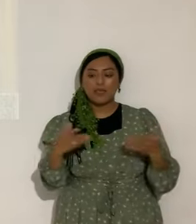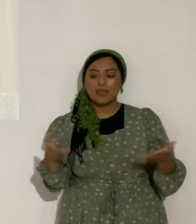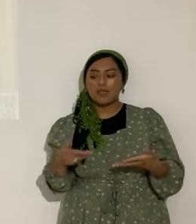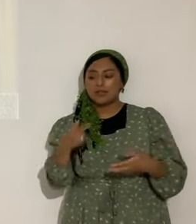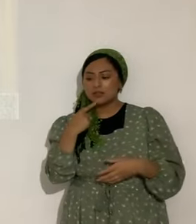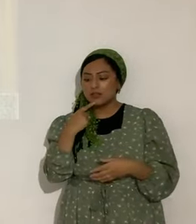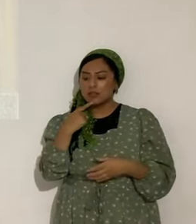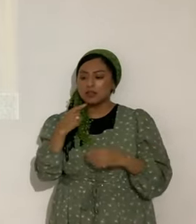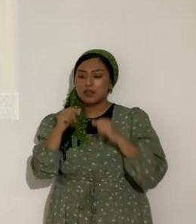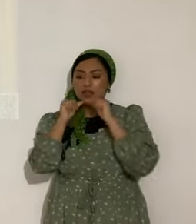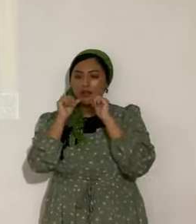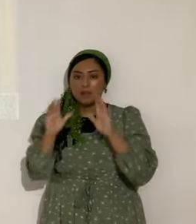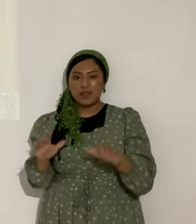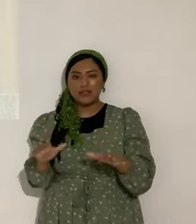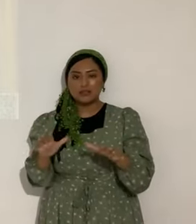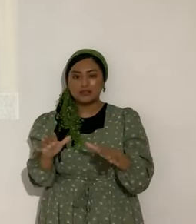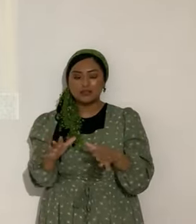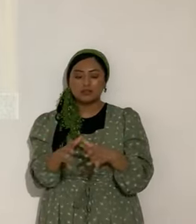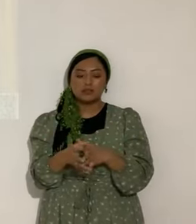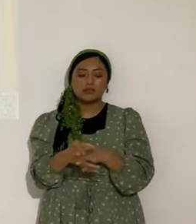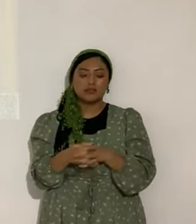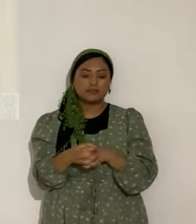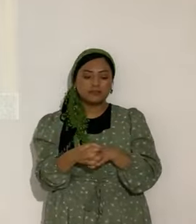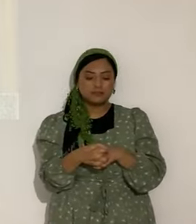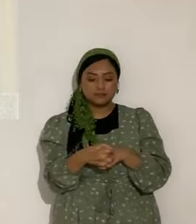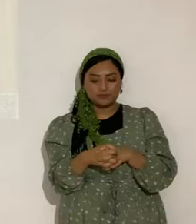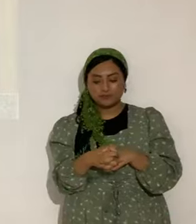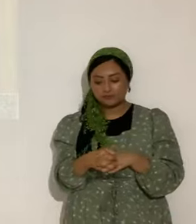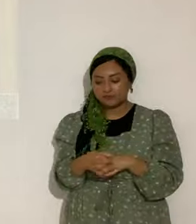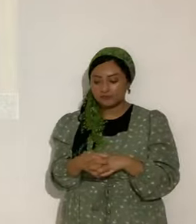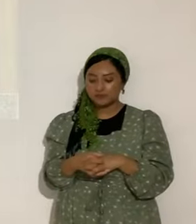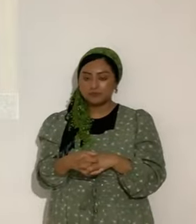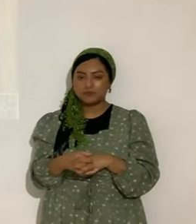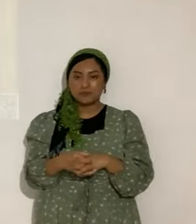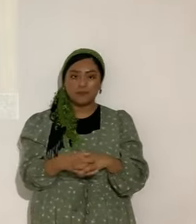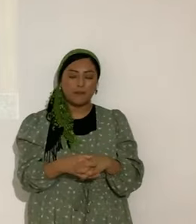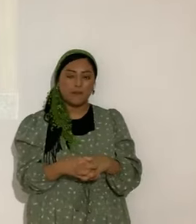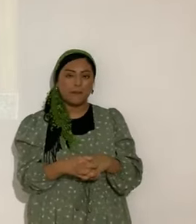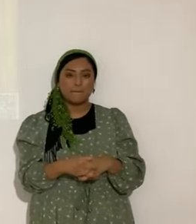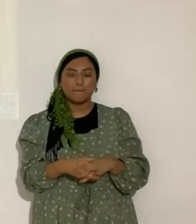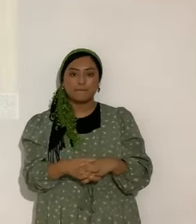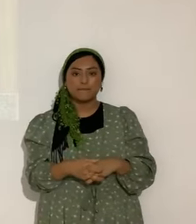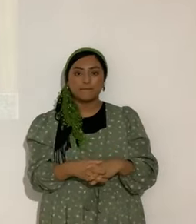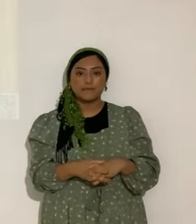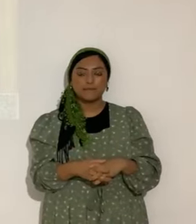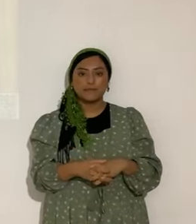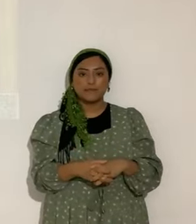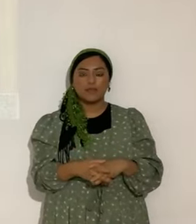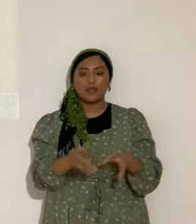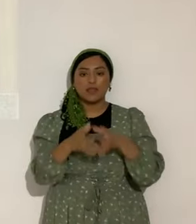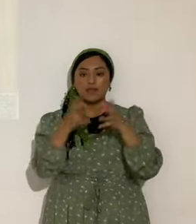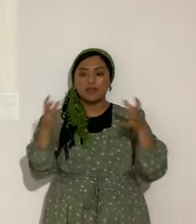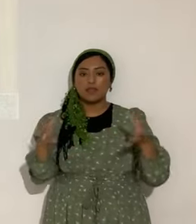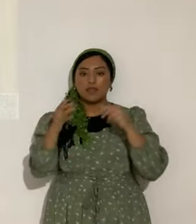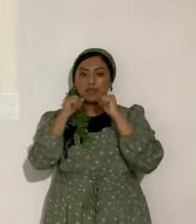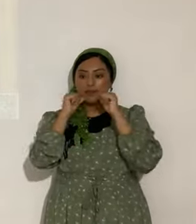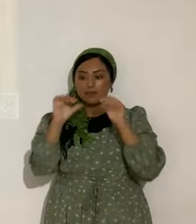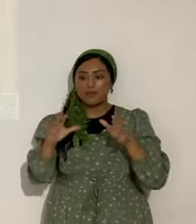bienaventurado. Pero esa palabra viene de un santo católico. Buenaventura. Y no es la palabra correcta. Sino muy dichoso. Muy feliz. Muy